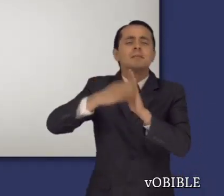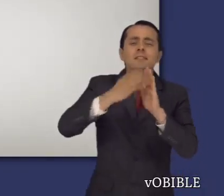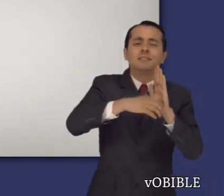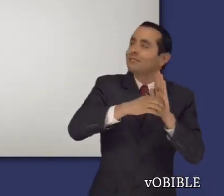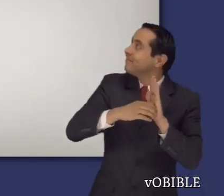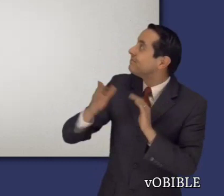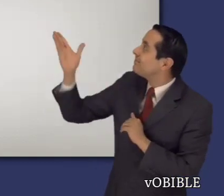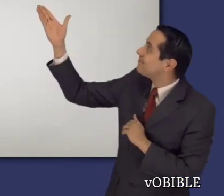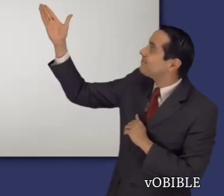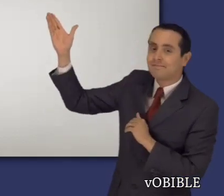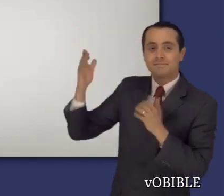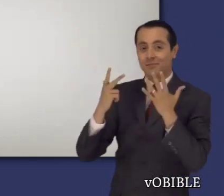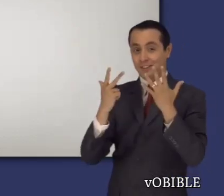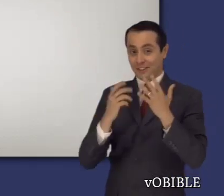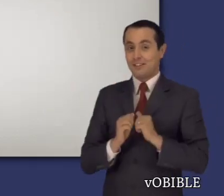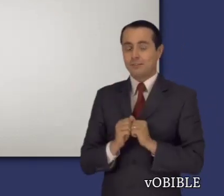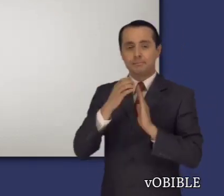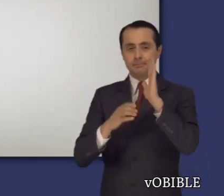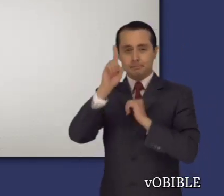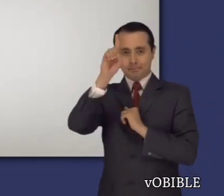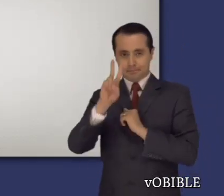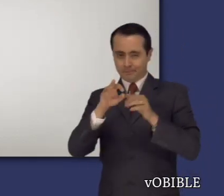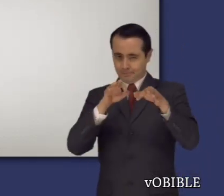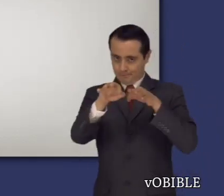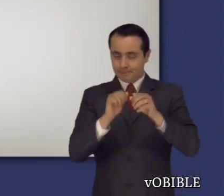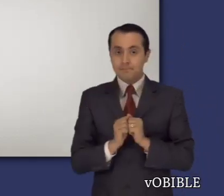El Cantar de los Cantares tiene ocho capítulos.